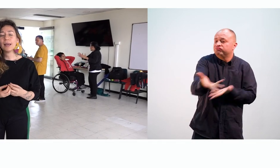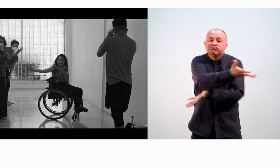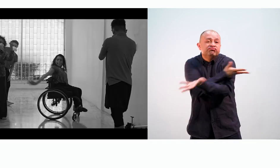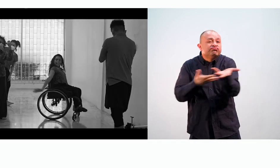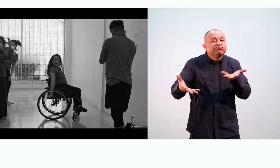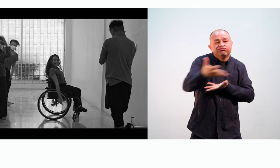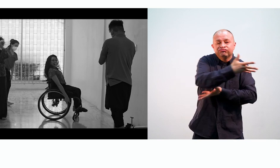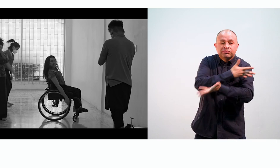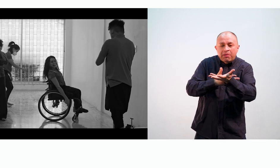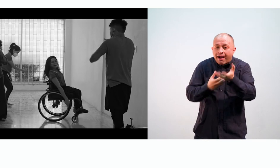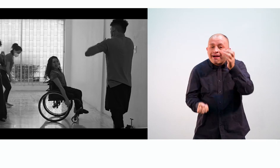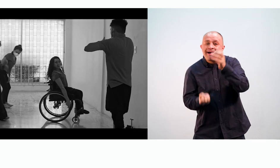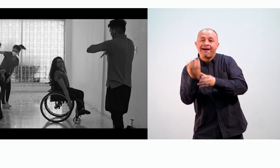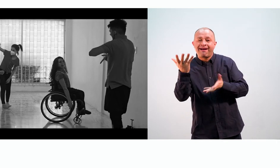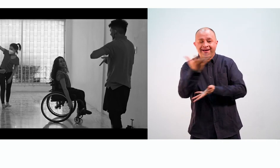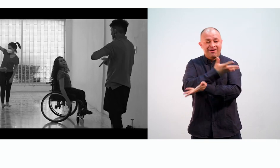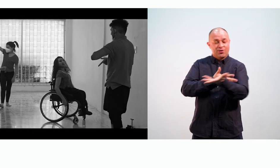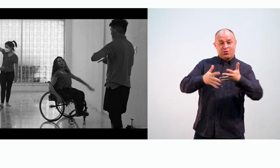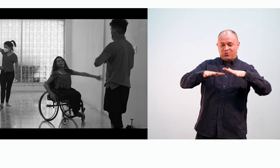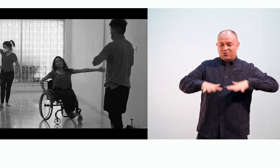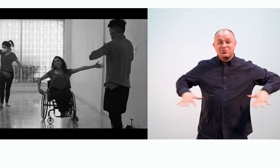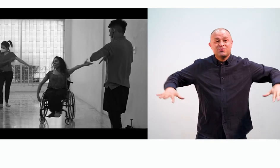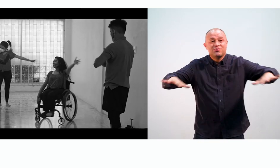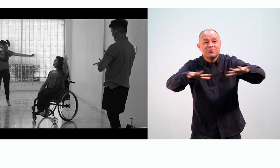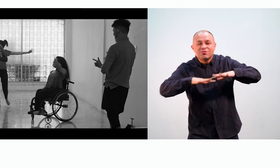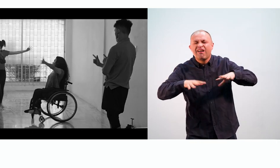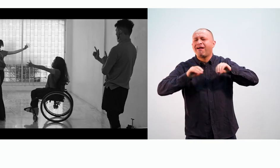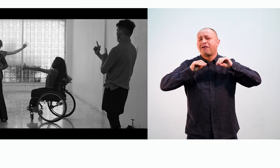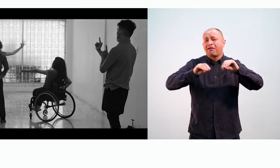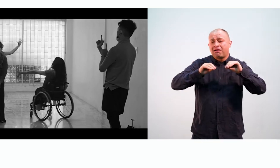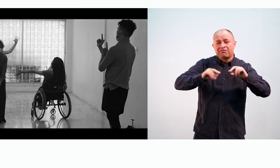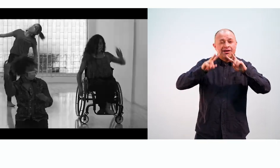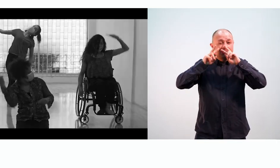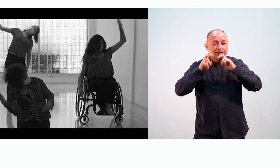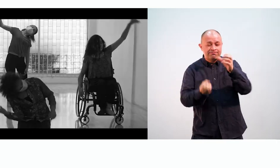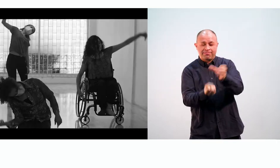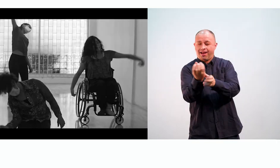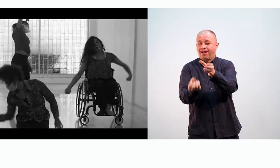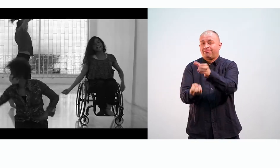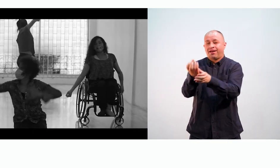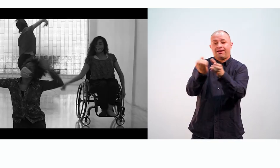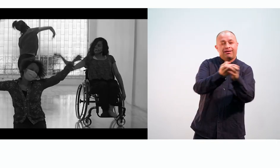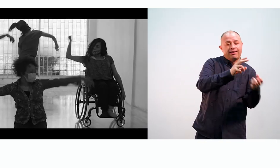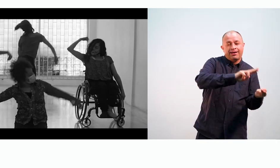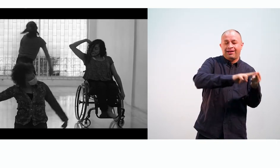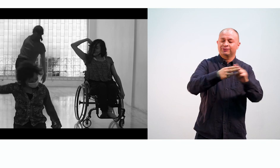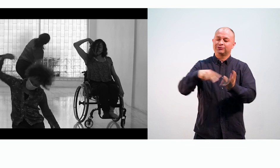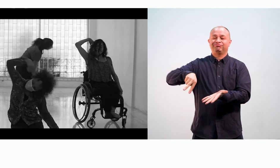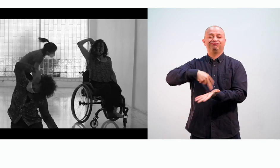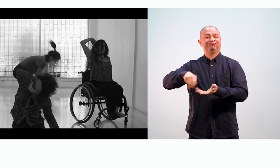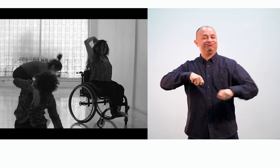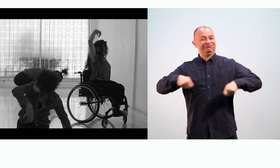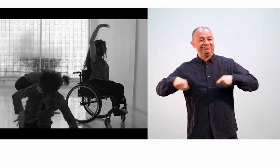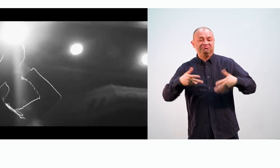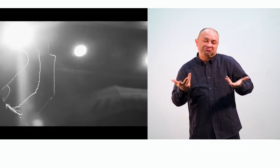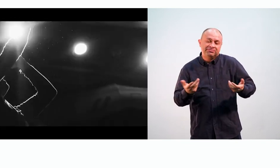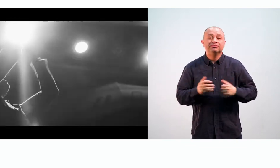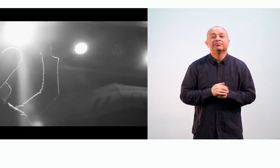puedan interactuar, crear, compartir y generar espacios de formación, investigación y creación en torno a la danza